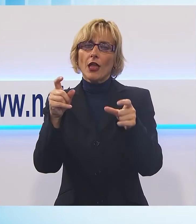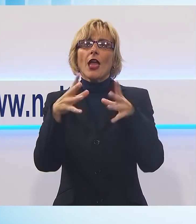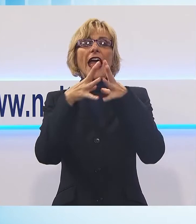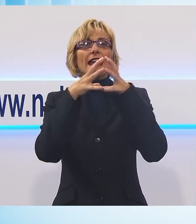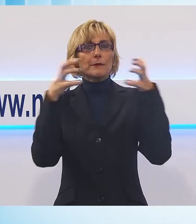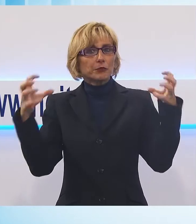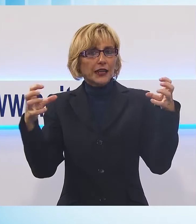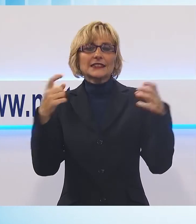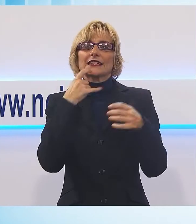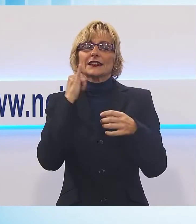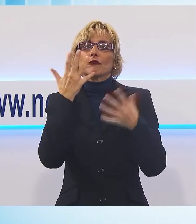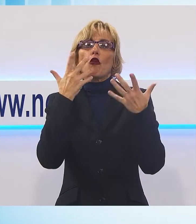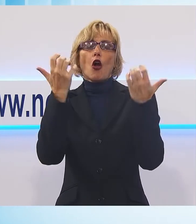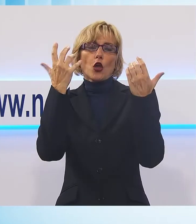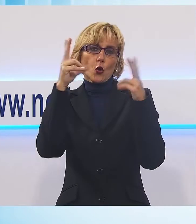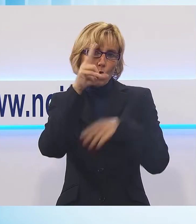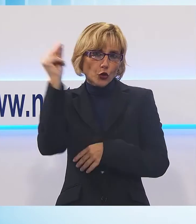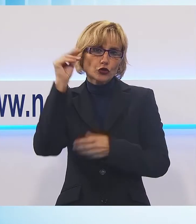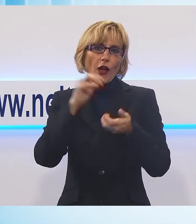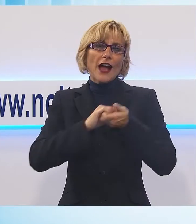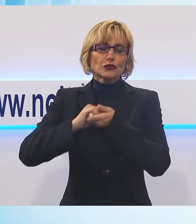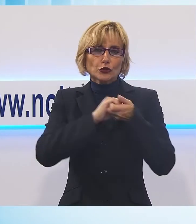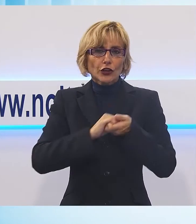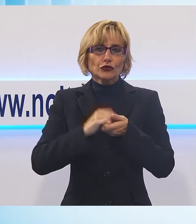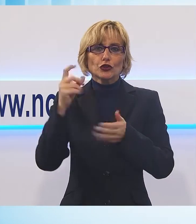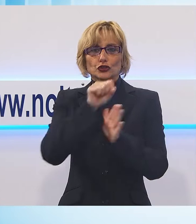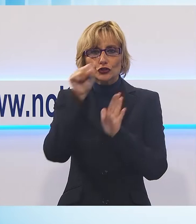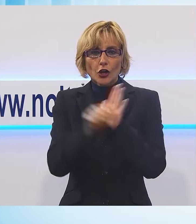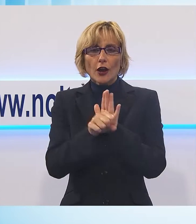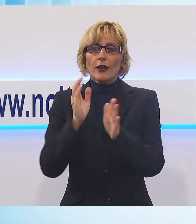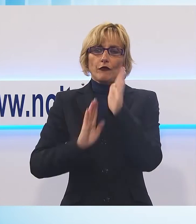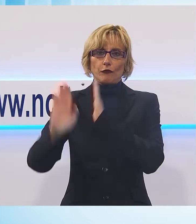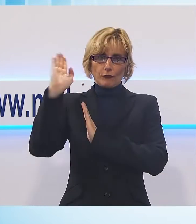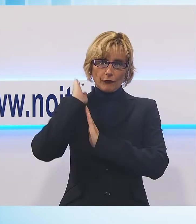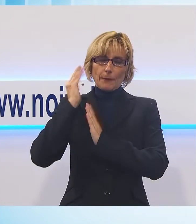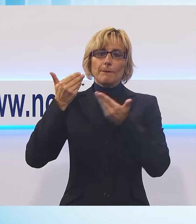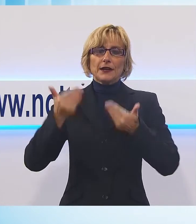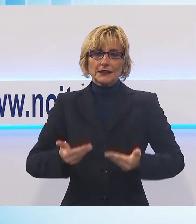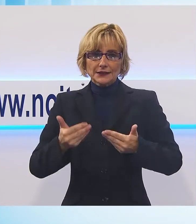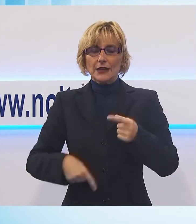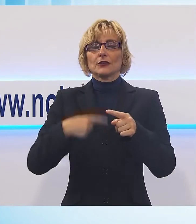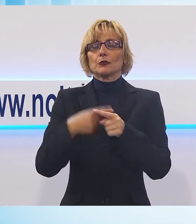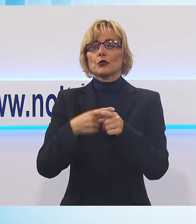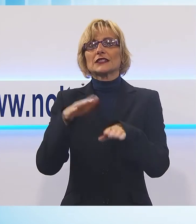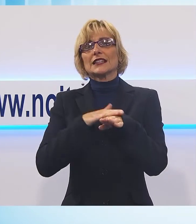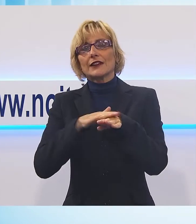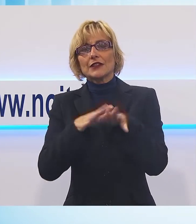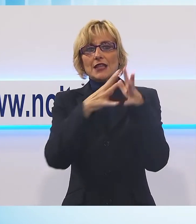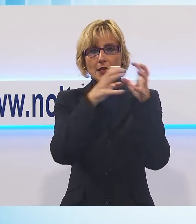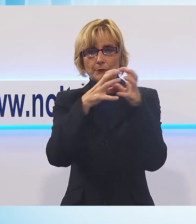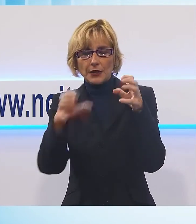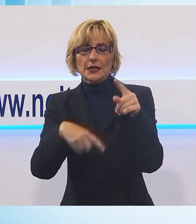storia e la realtà presente e futura dell'associazione l'attività sindacale di categoria oltre ai servizi alle imprese e alle persone